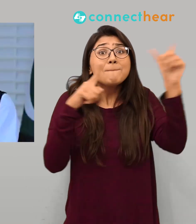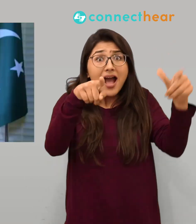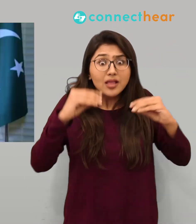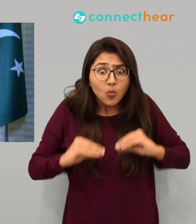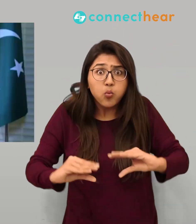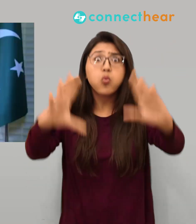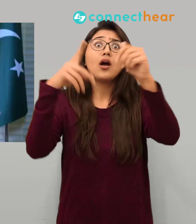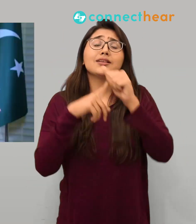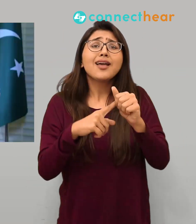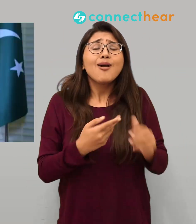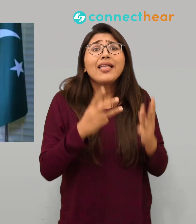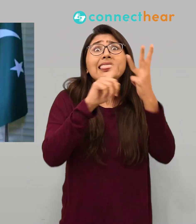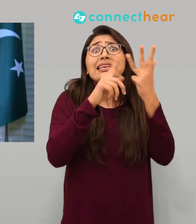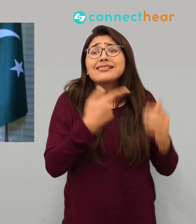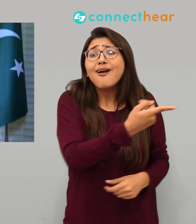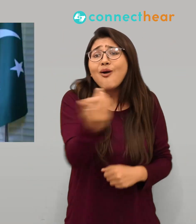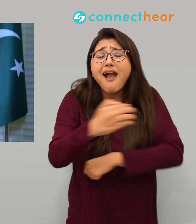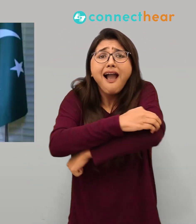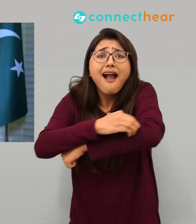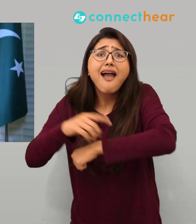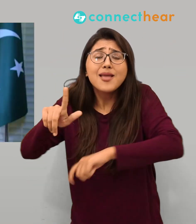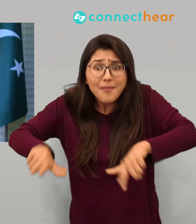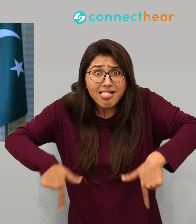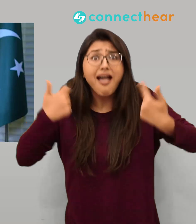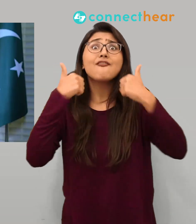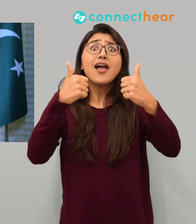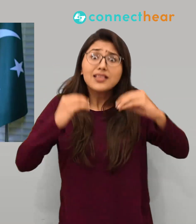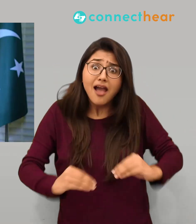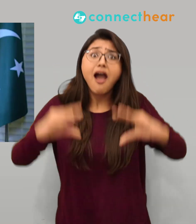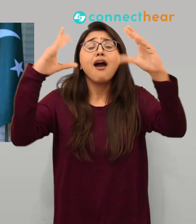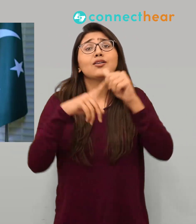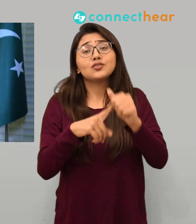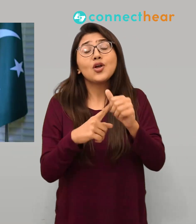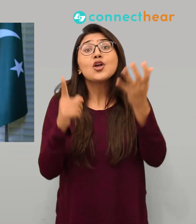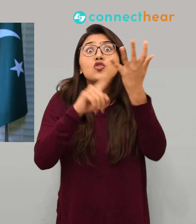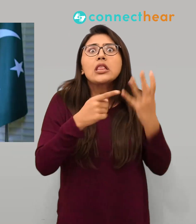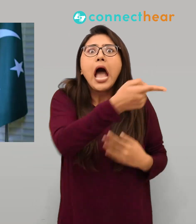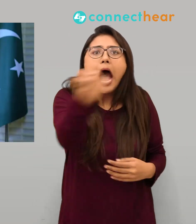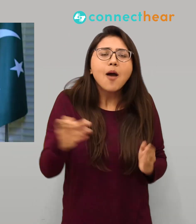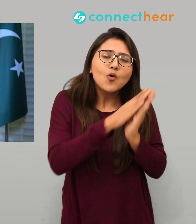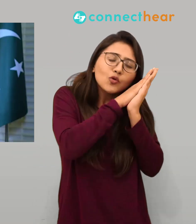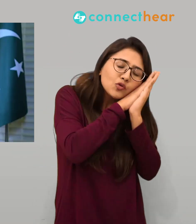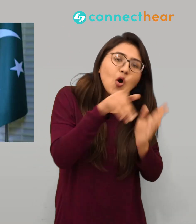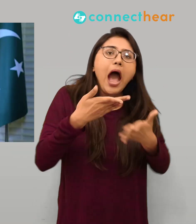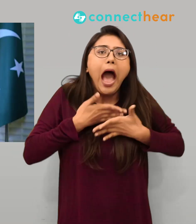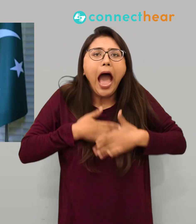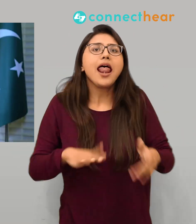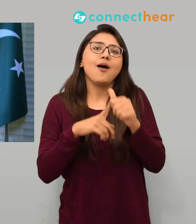ہم اپنے غریب لوگوں کو اوپر اٹھا سکتے ہیں اور سب سے بڑی بات یہ کہ آپ بھی سکون کی نیند سو سکتے ہیں آپ کو